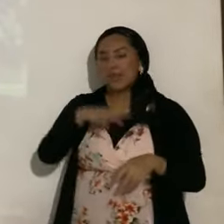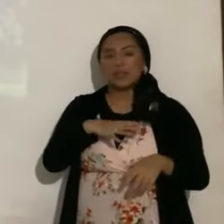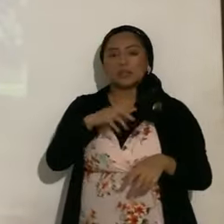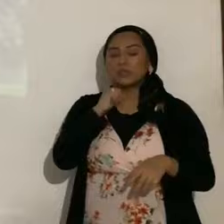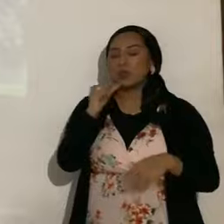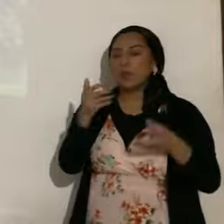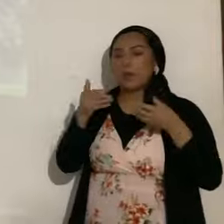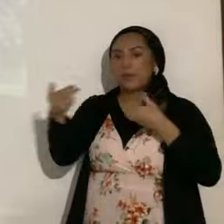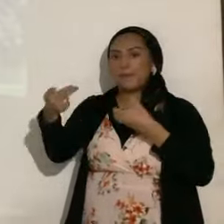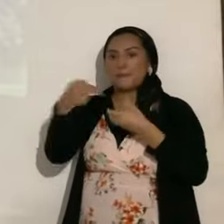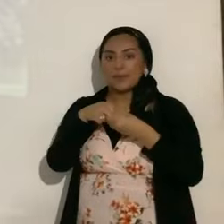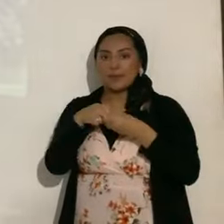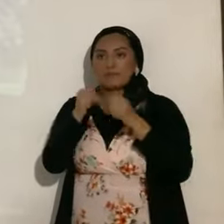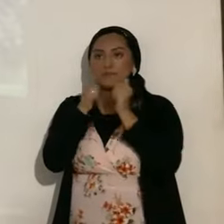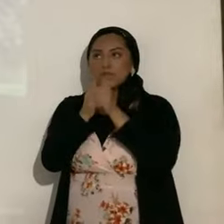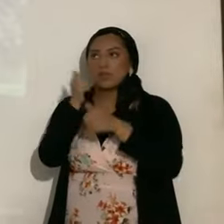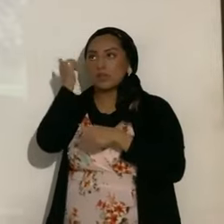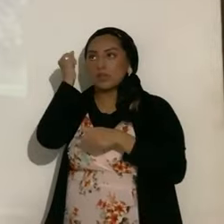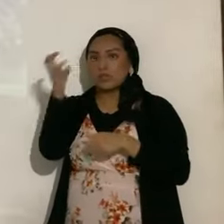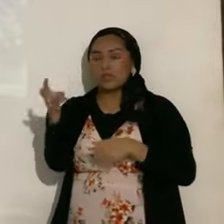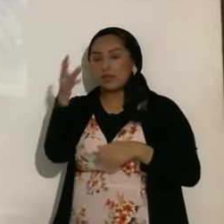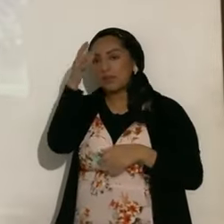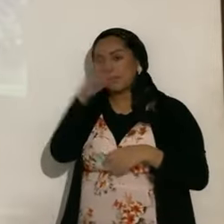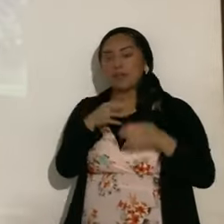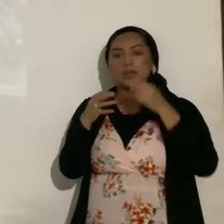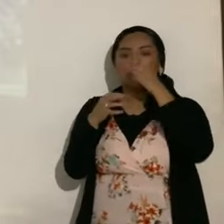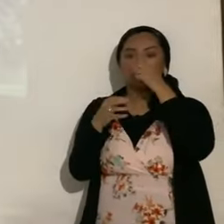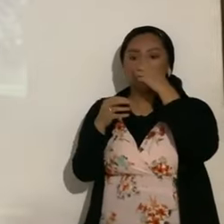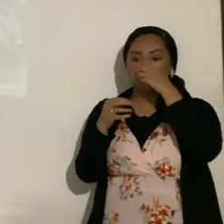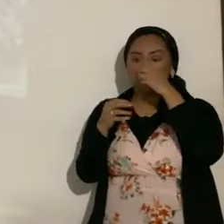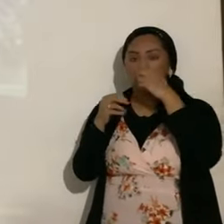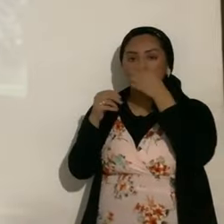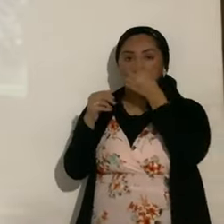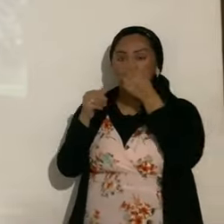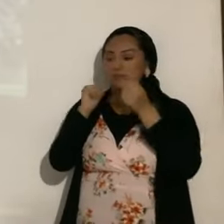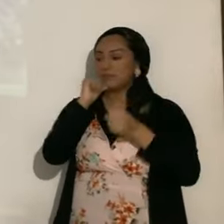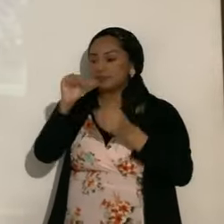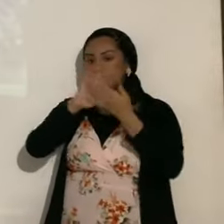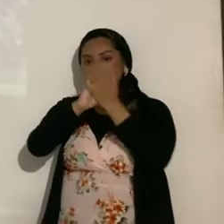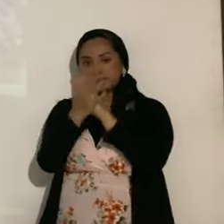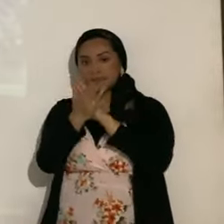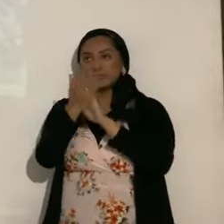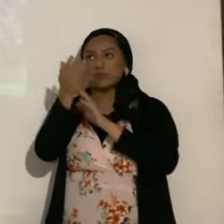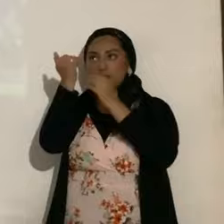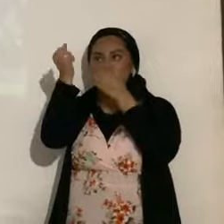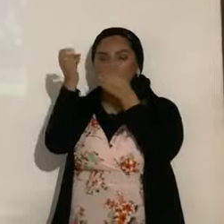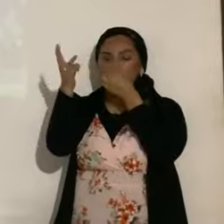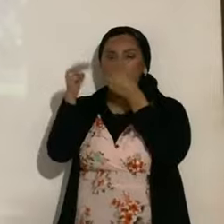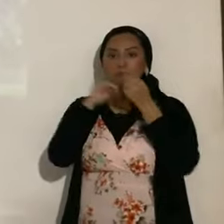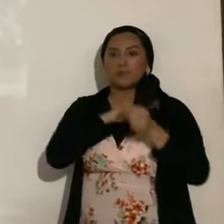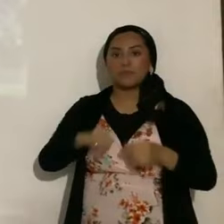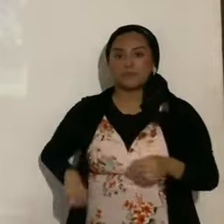convertir a Yasu HaMashiach, los hombres que no hicieron una conversión, a Yasu HaMashiach, eso significa.